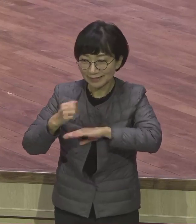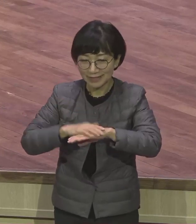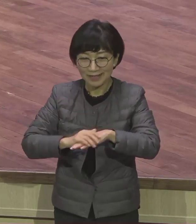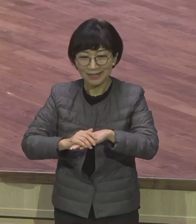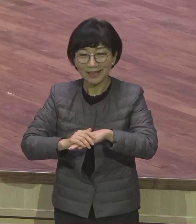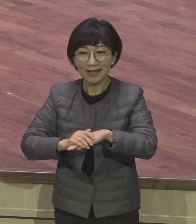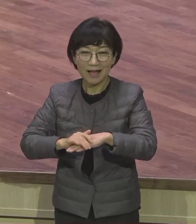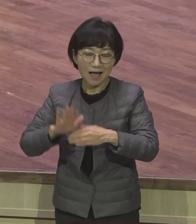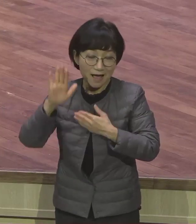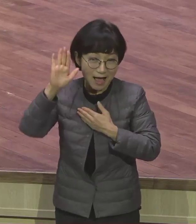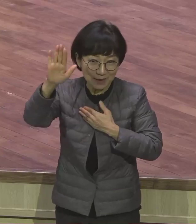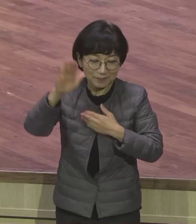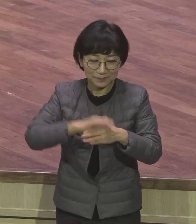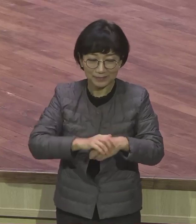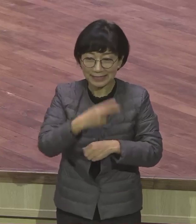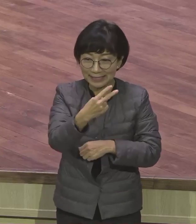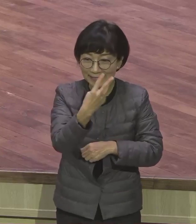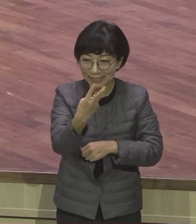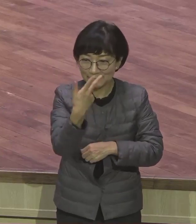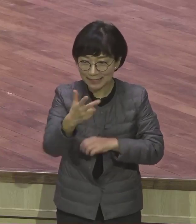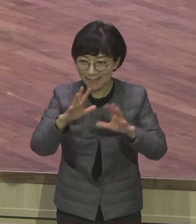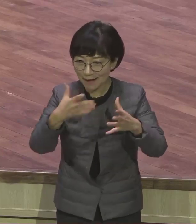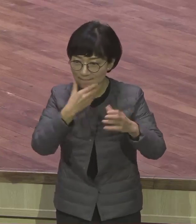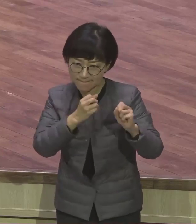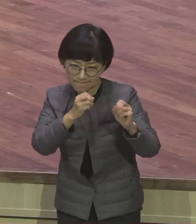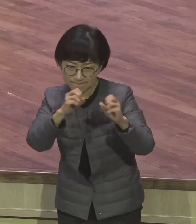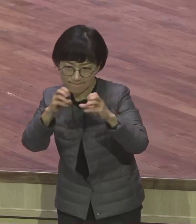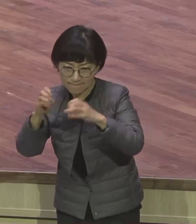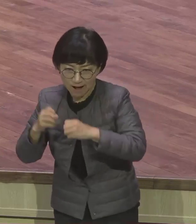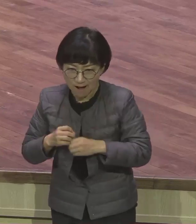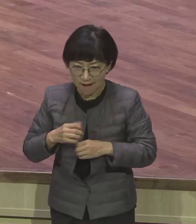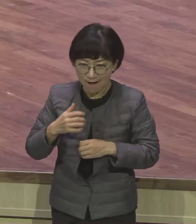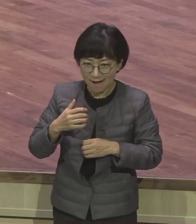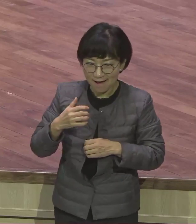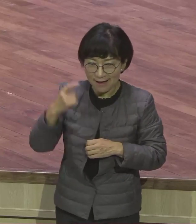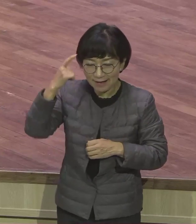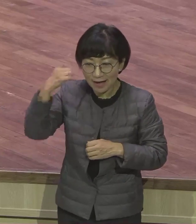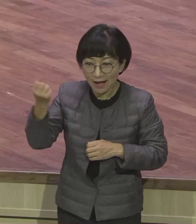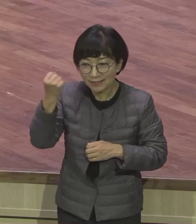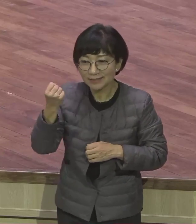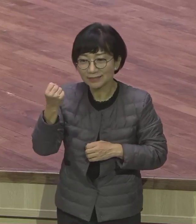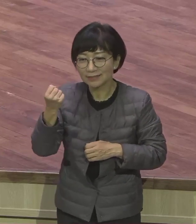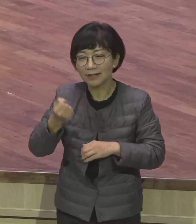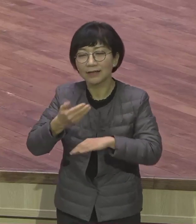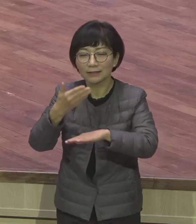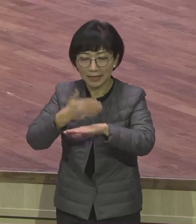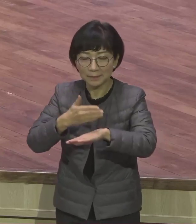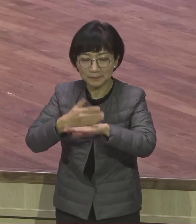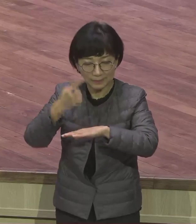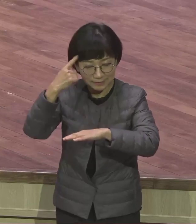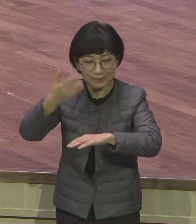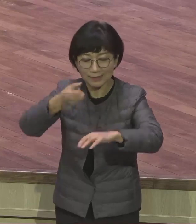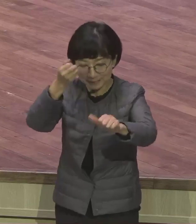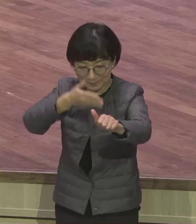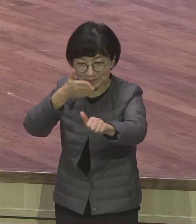것이 아니라 실감할 수 있는 현장 있게 된 것 감사하시기 바랍니다. 오늘 본문은